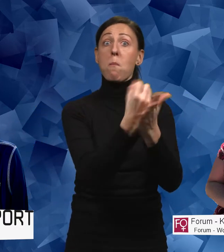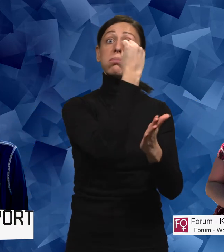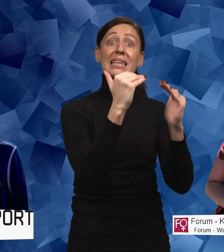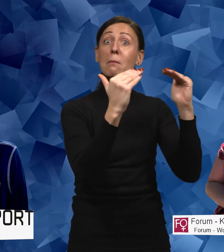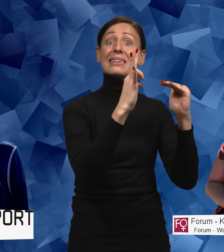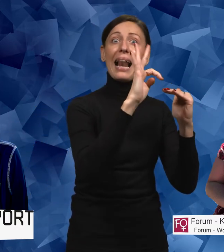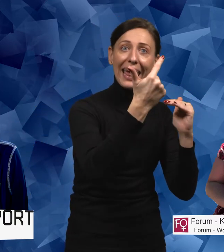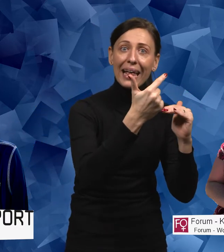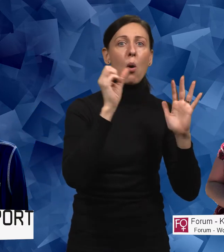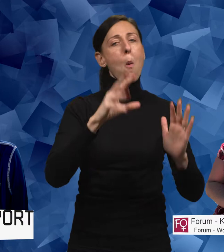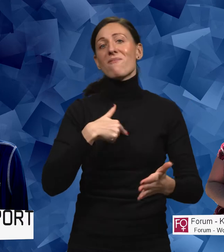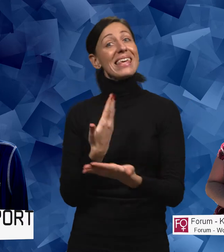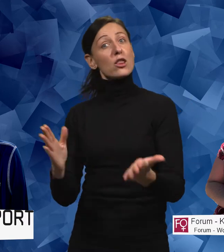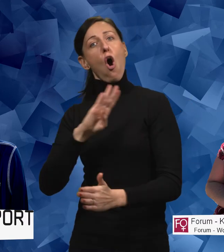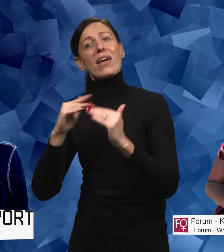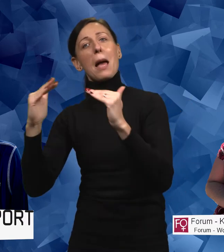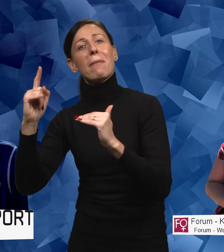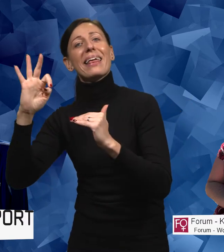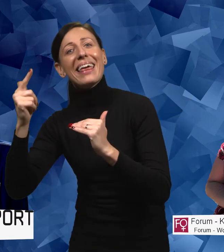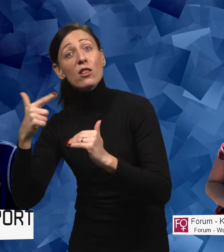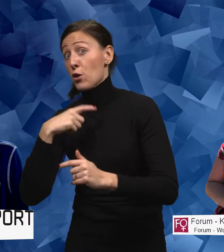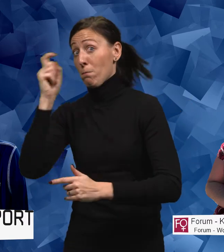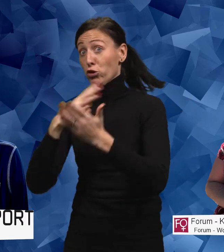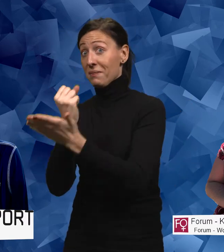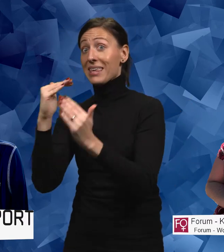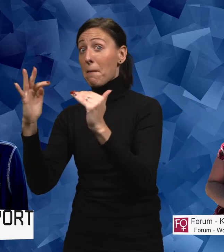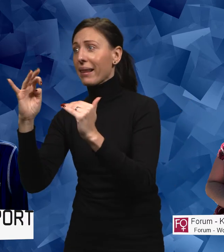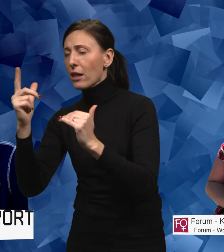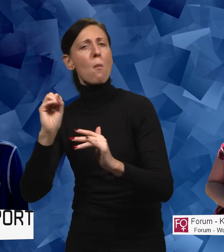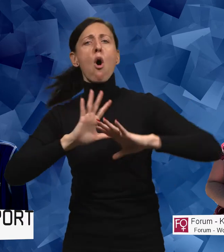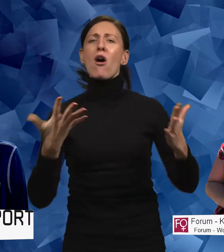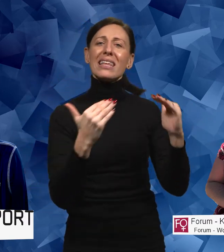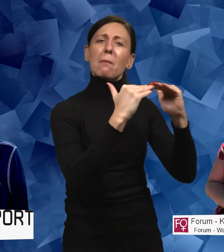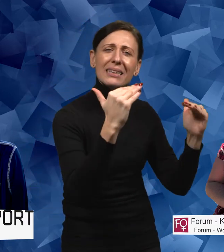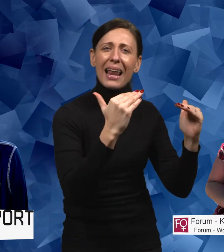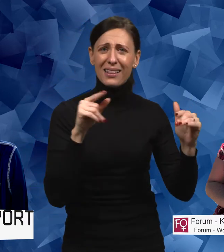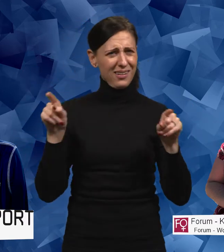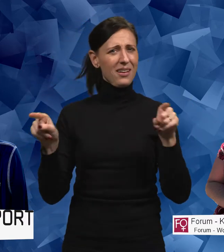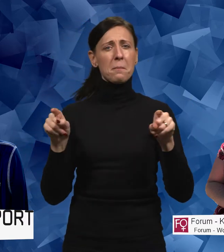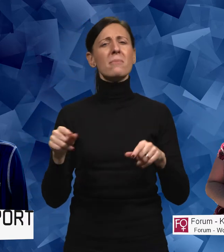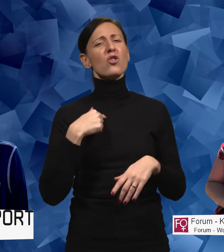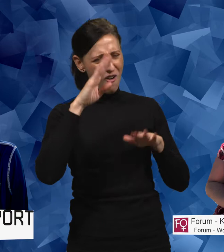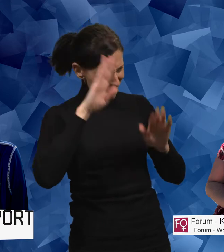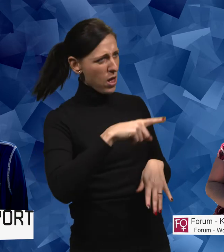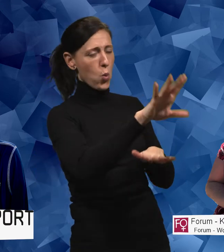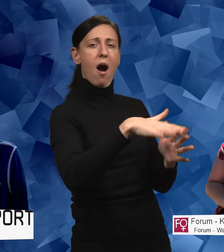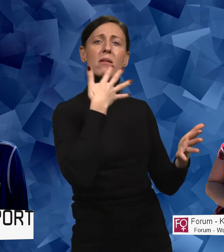jämställdhet om vi inte har jämlikhet och vi kan inte nå jämlikhet om vi inte har jämställdhet. Jag vet att du föreläst för